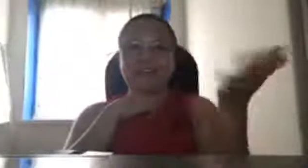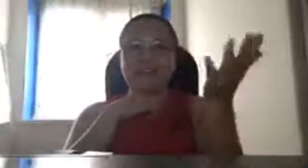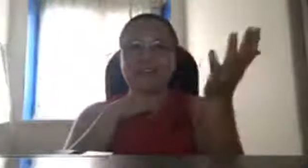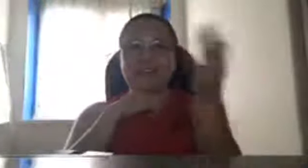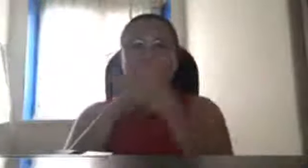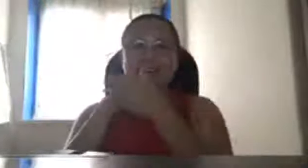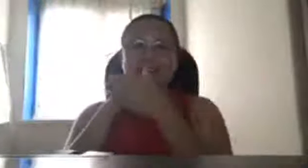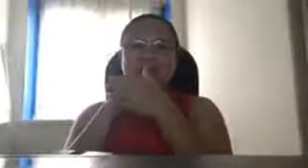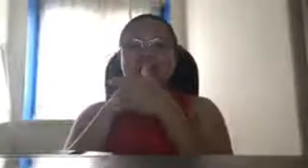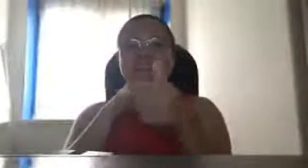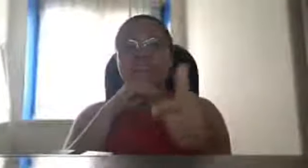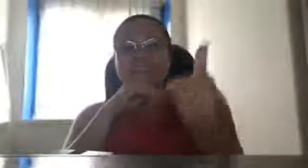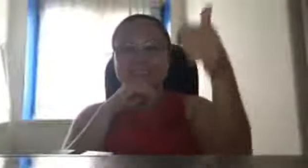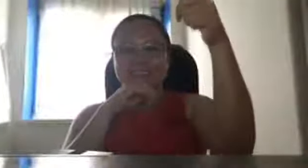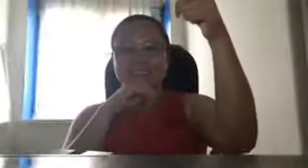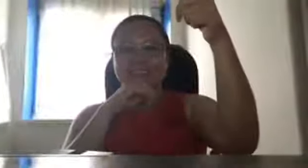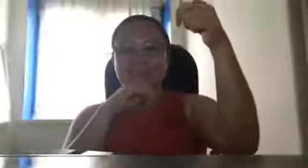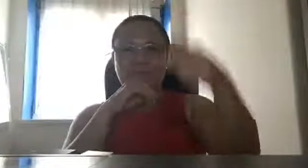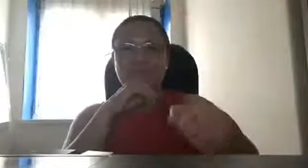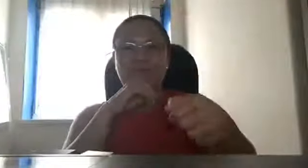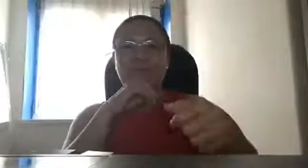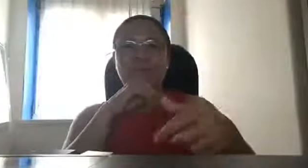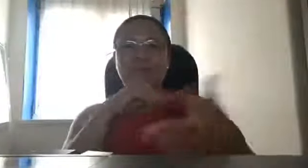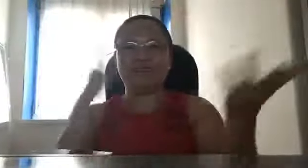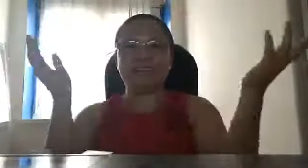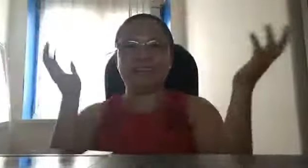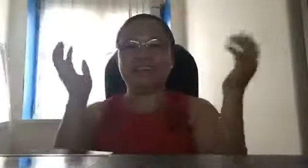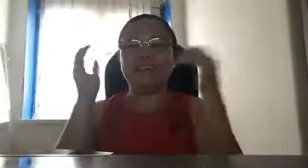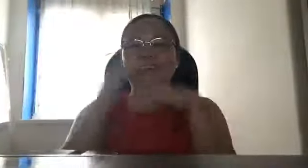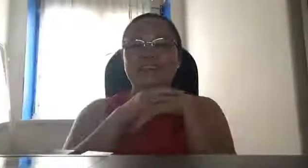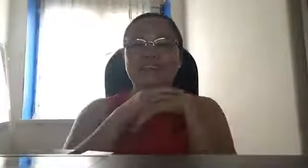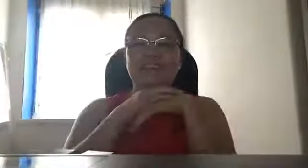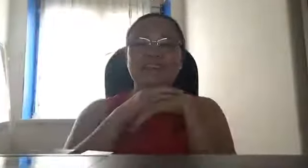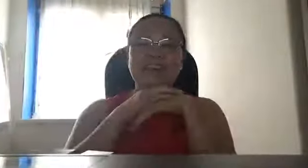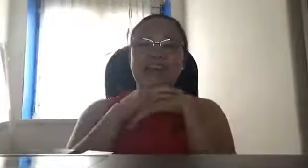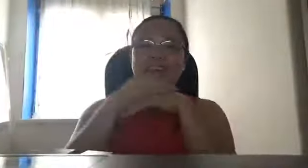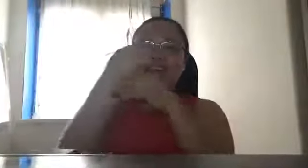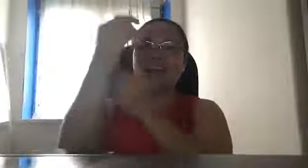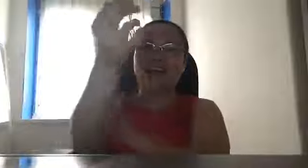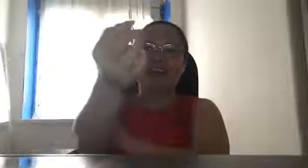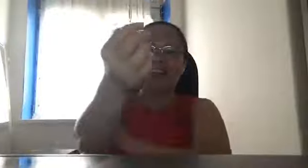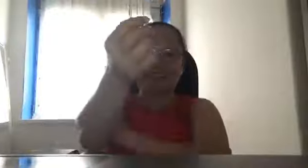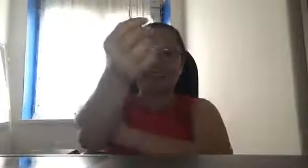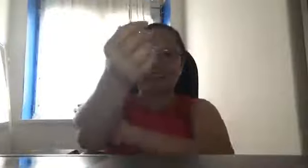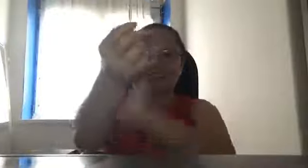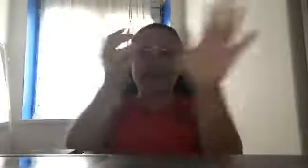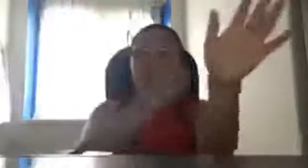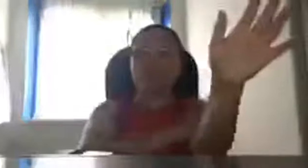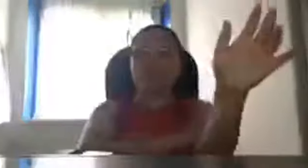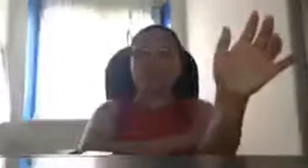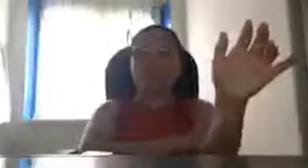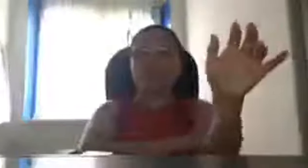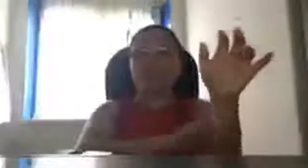kayo namin ng mga missiles and then push button wala na larga na si pilipinas